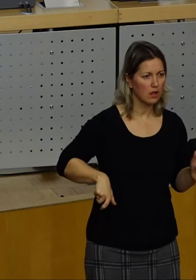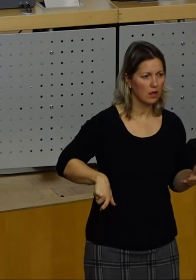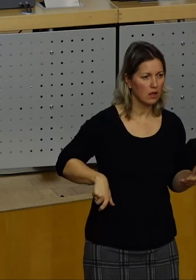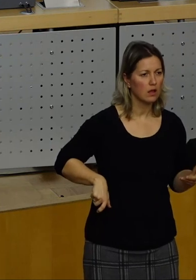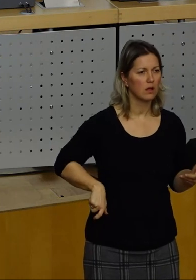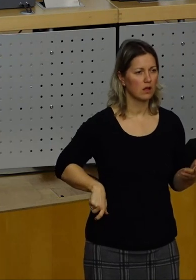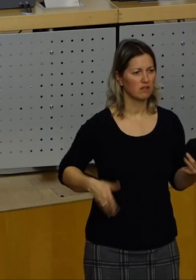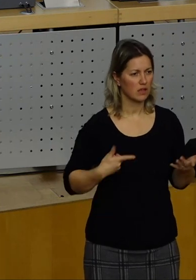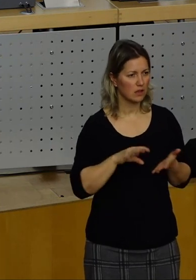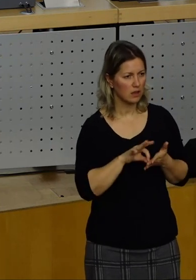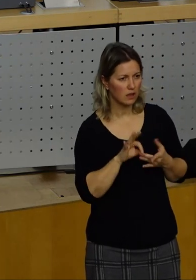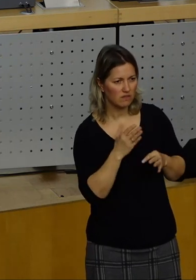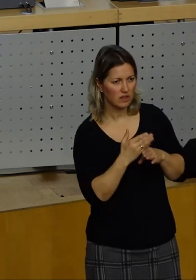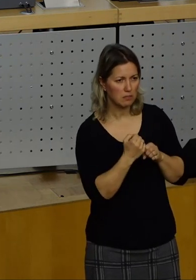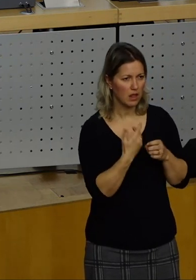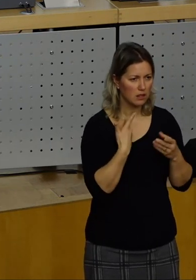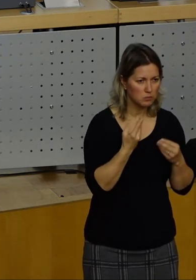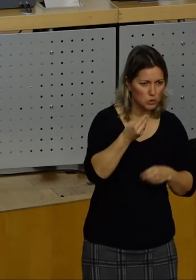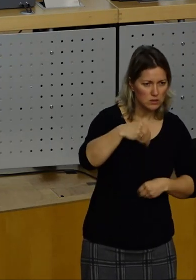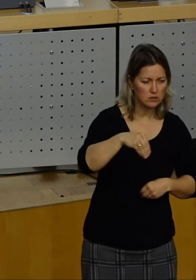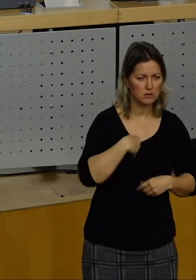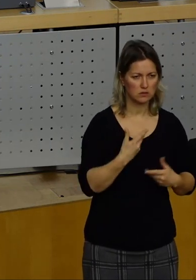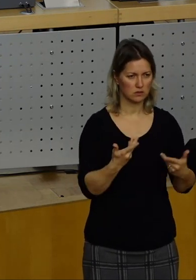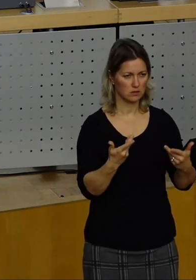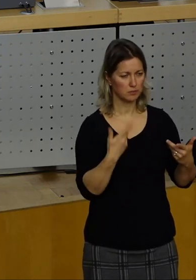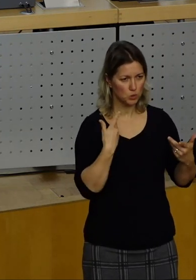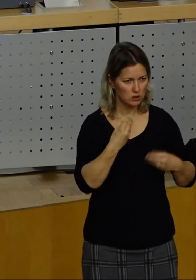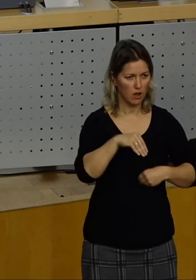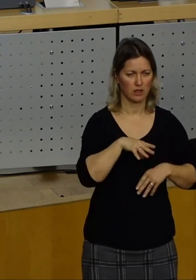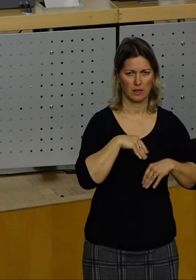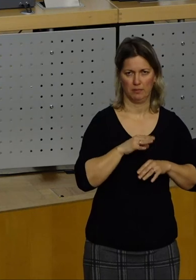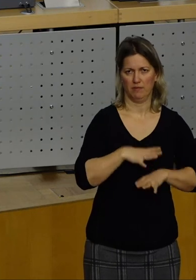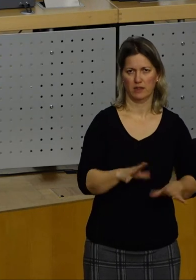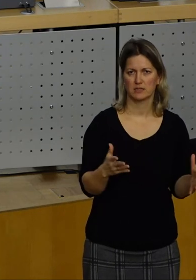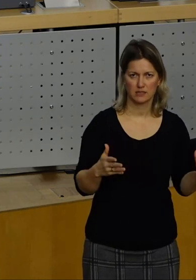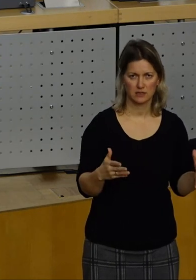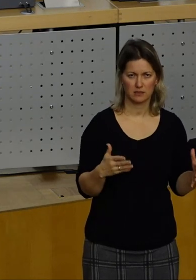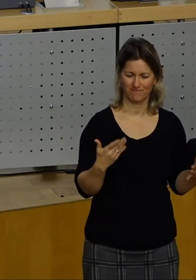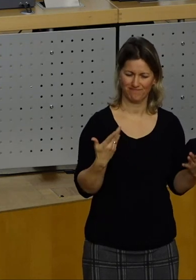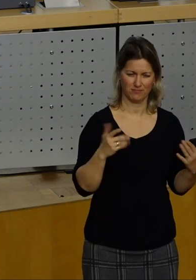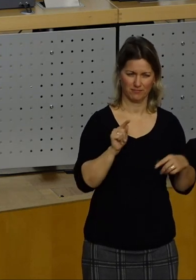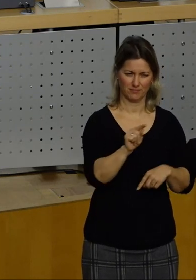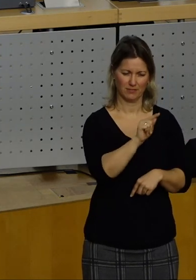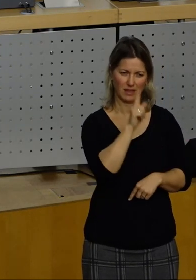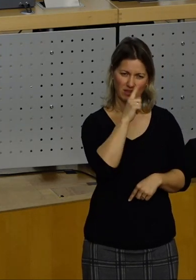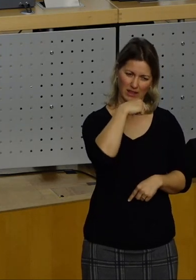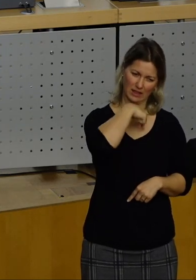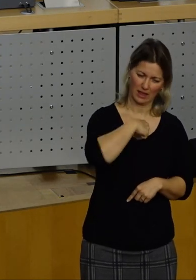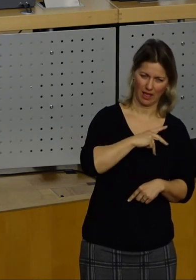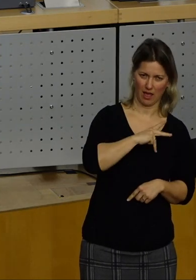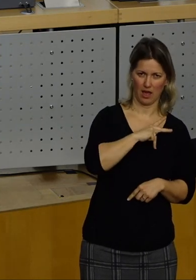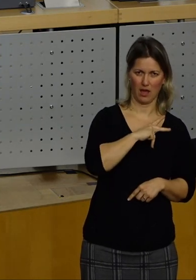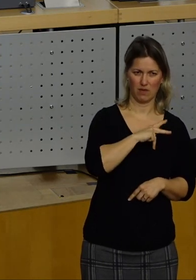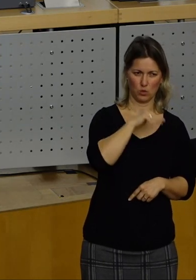vor Ort die Angelegenheit sozusagen erledigen, ich muss jedes Mal mit Karte zahlen. Also die Erwartungshaltung oder Meinung darüber,